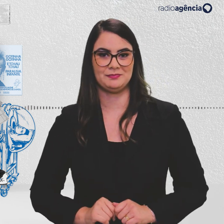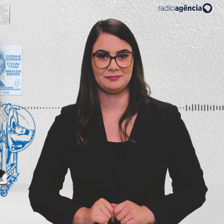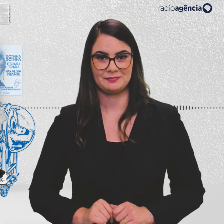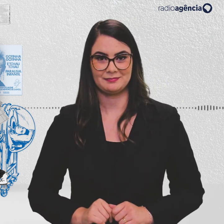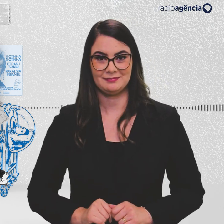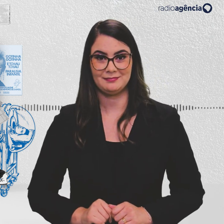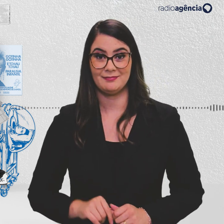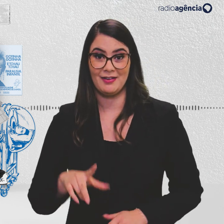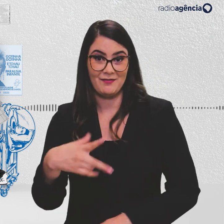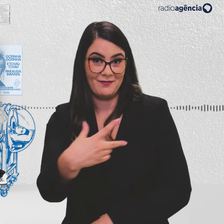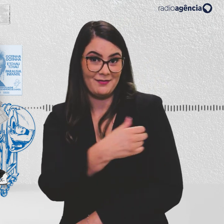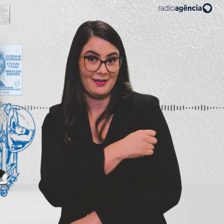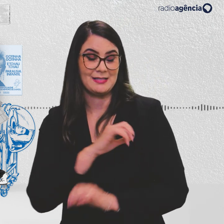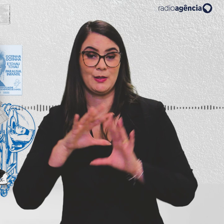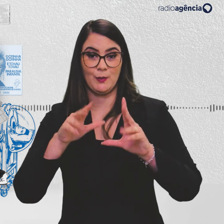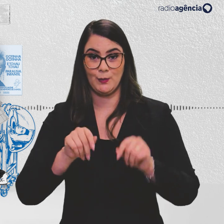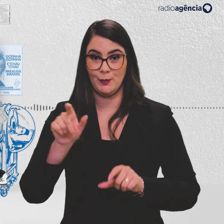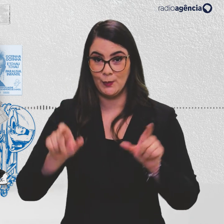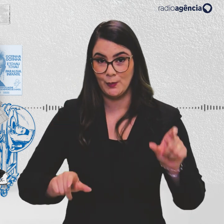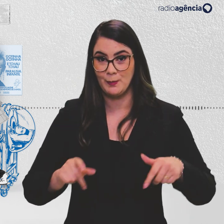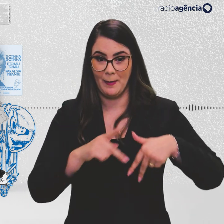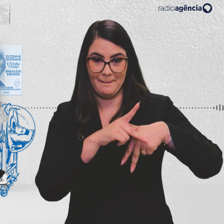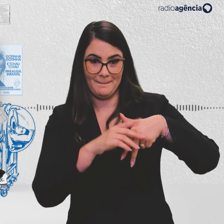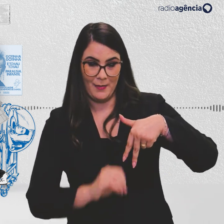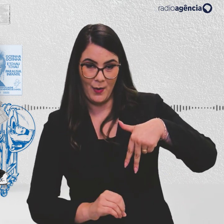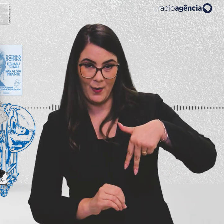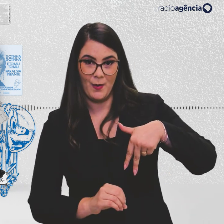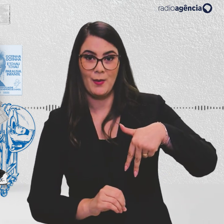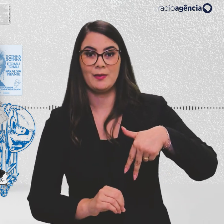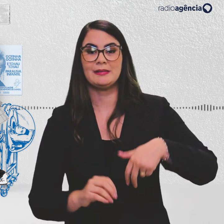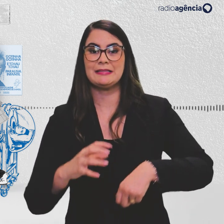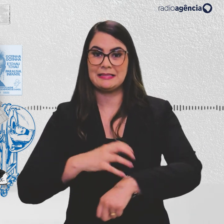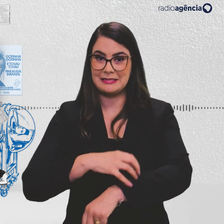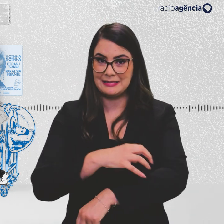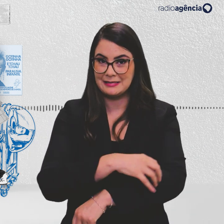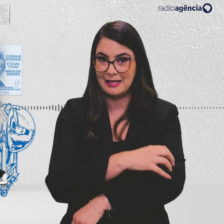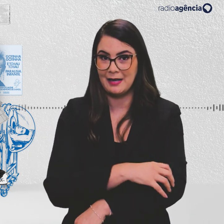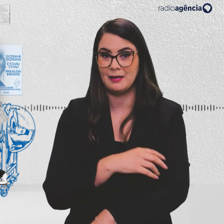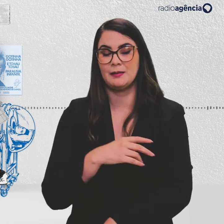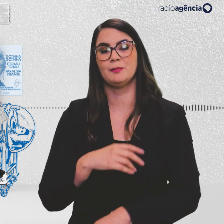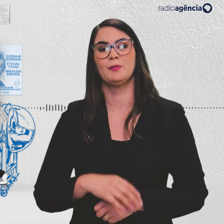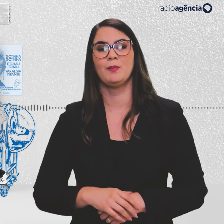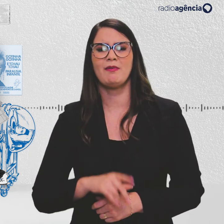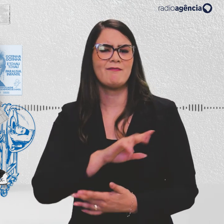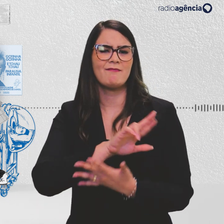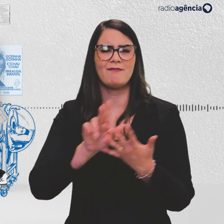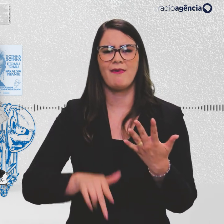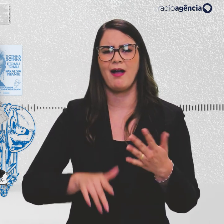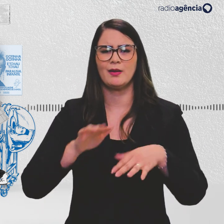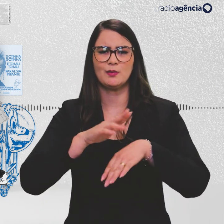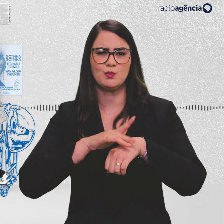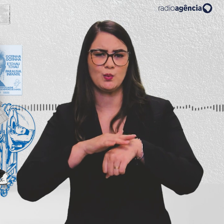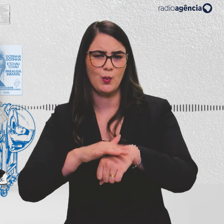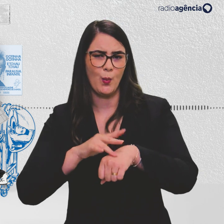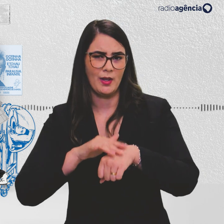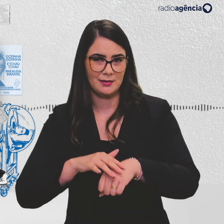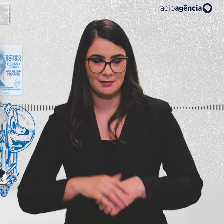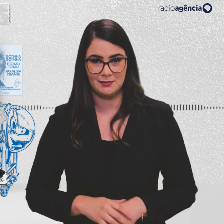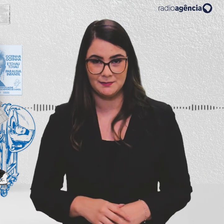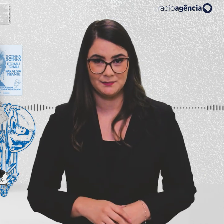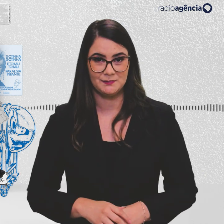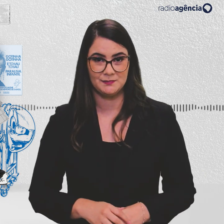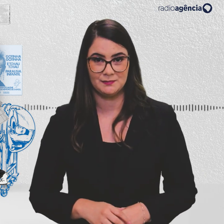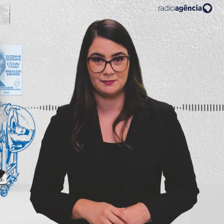vacinando todo mundo contra paralisia infantil, sarampo, coqueluche, tétano, difteria e tuberculose.